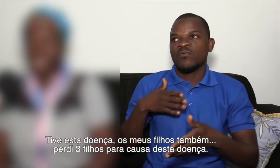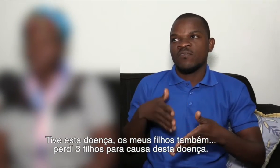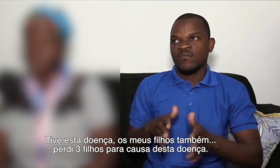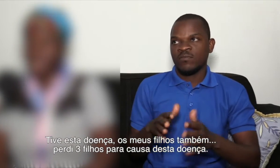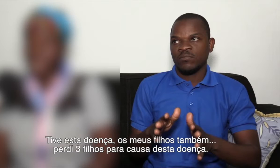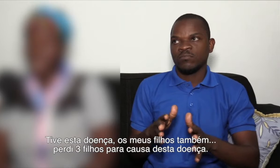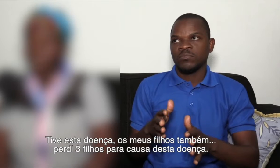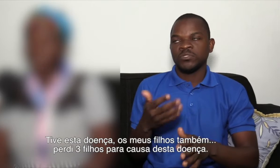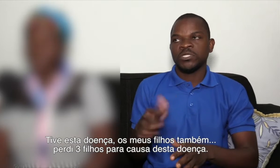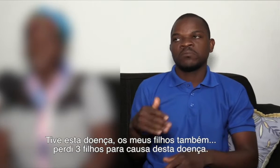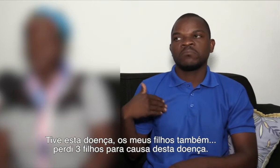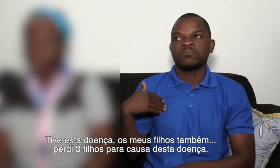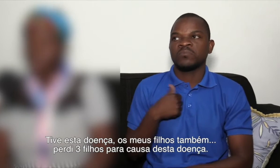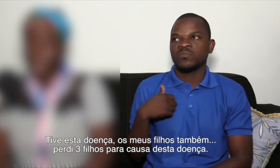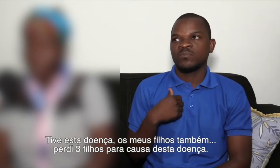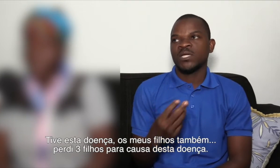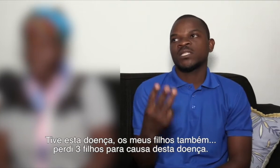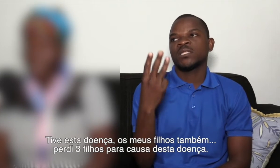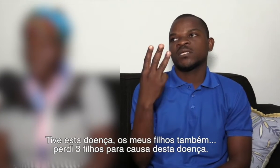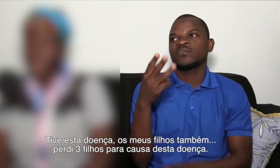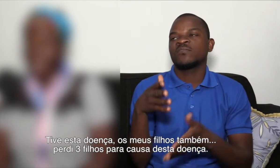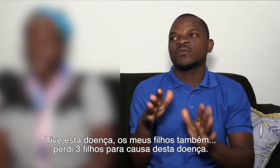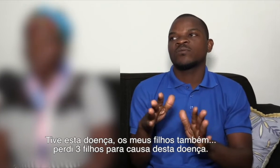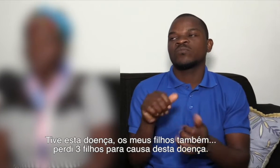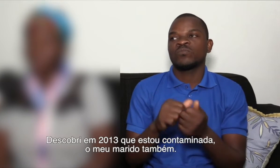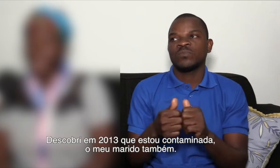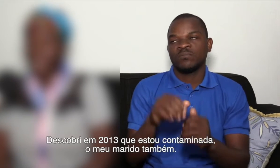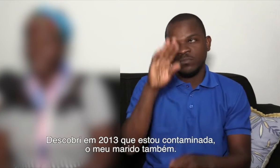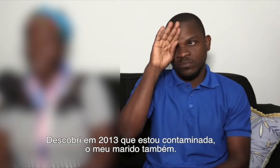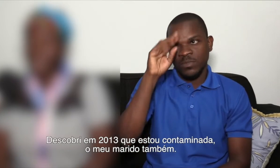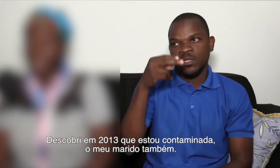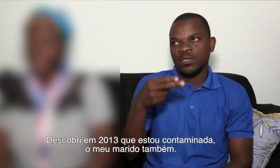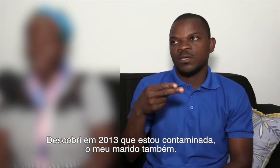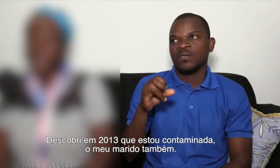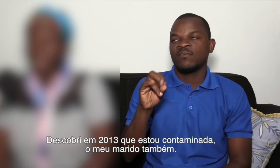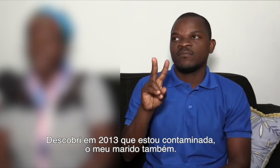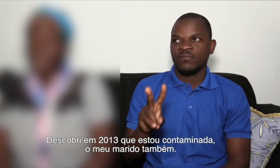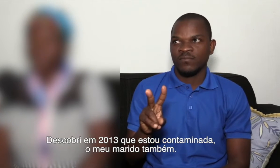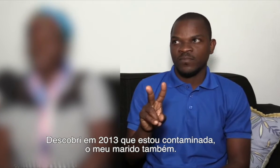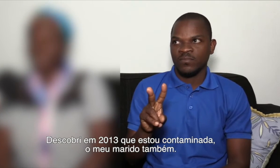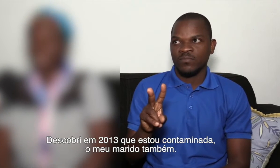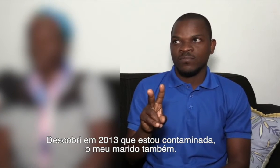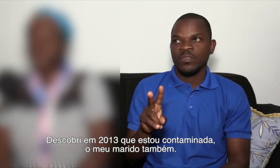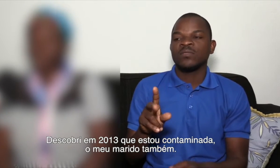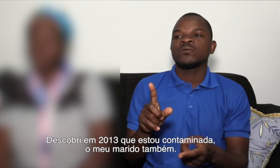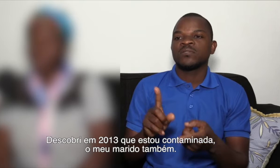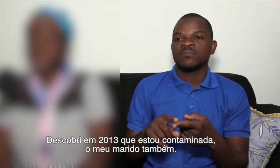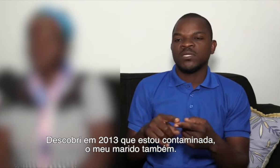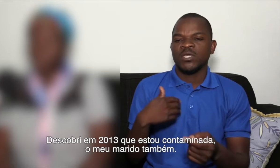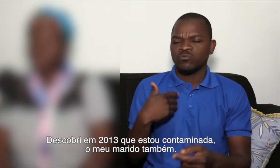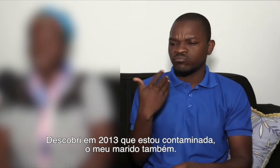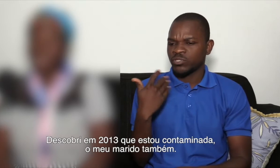três filhos por causa dessa doença. Agora, eu também já fui